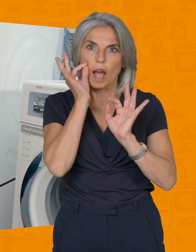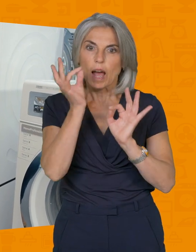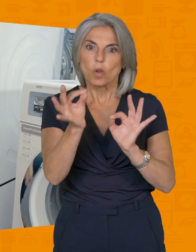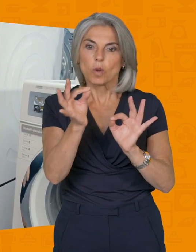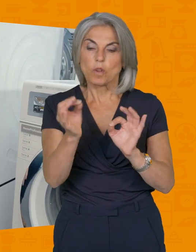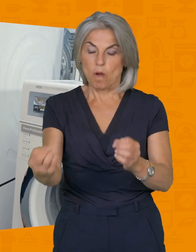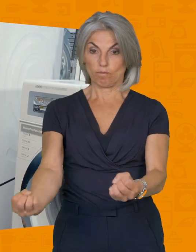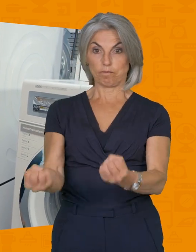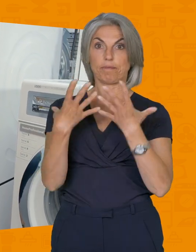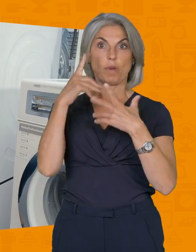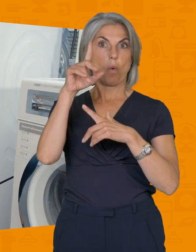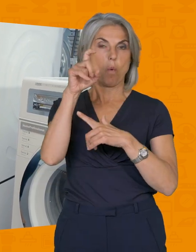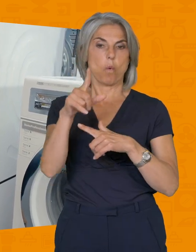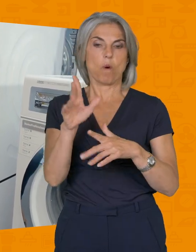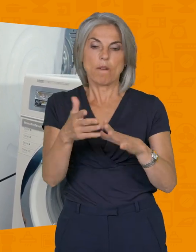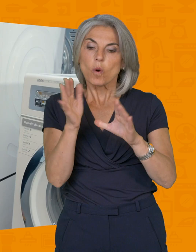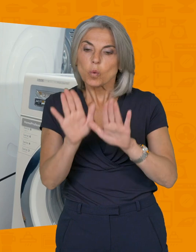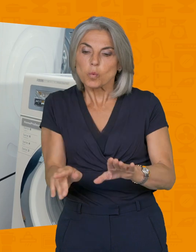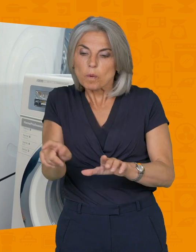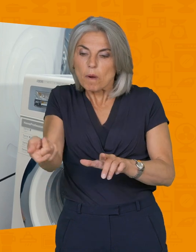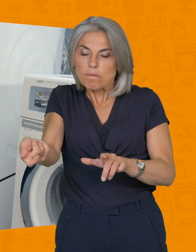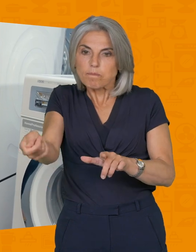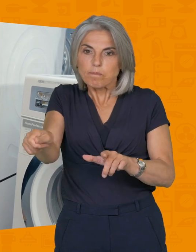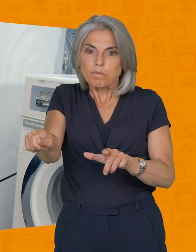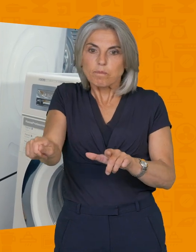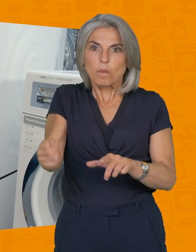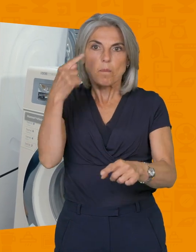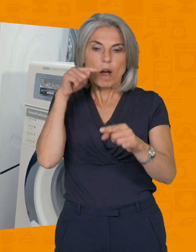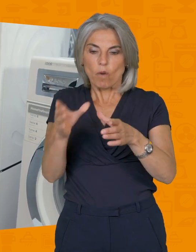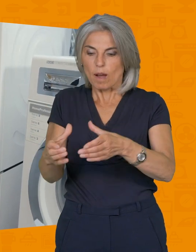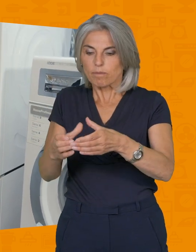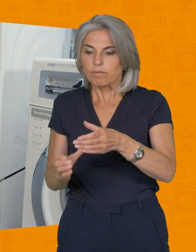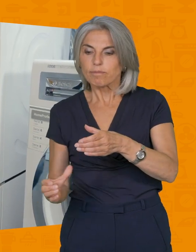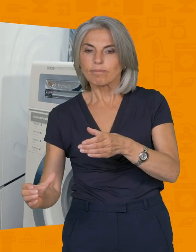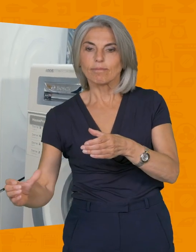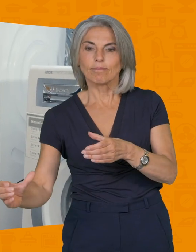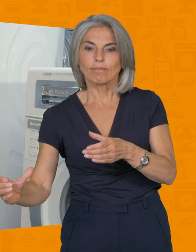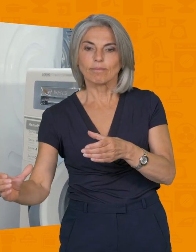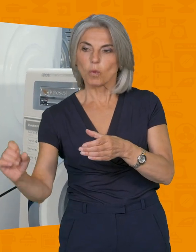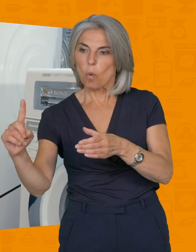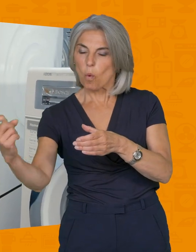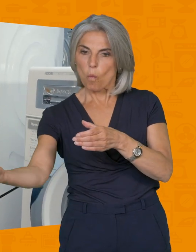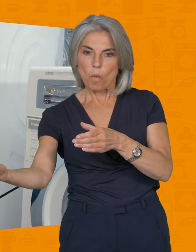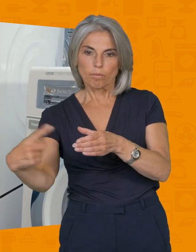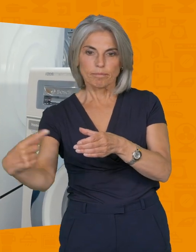aurez vraiment de l'eau qui va sortir. Faites-le tout doucement et prévoyez comme ici un petit récipient sous votre lave-linge.